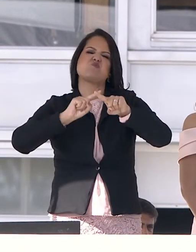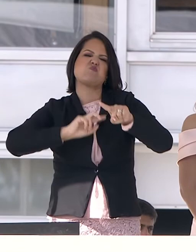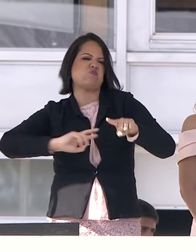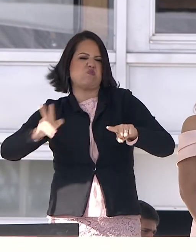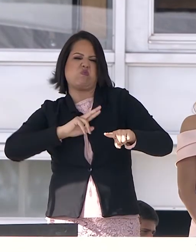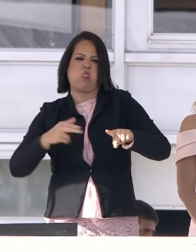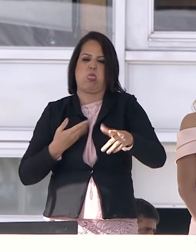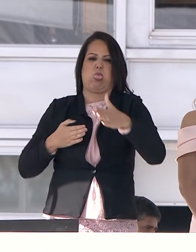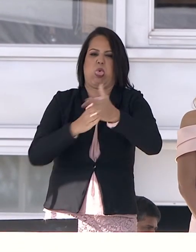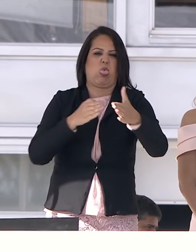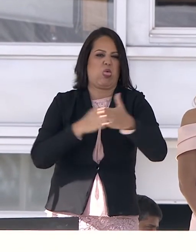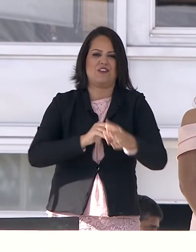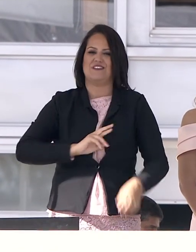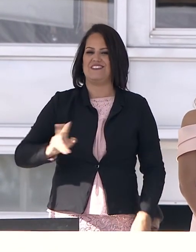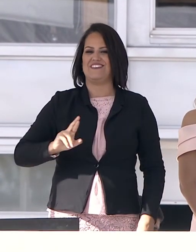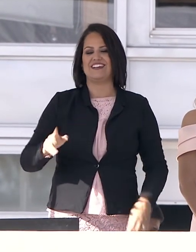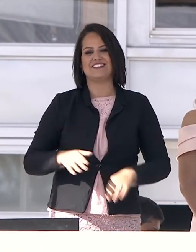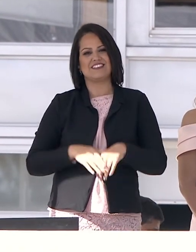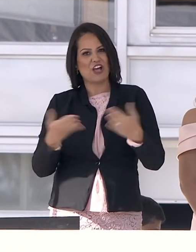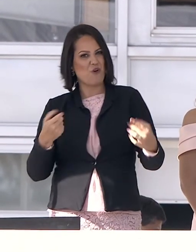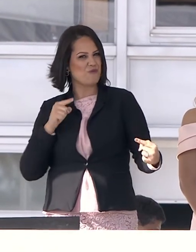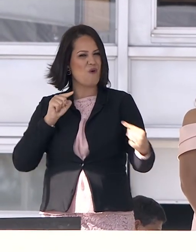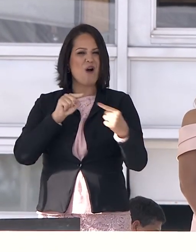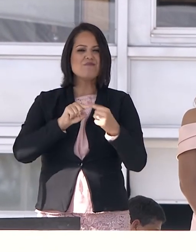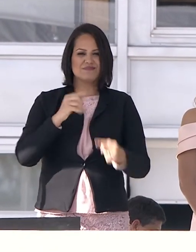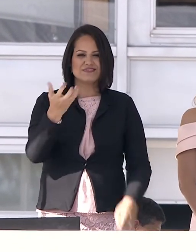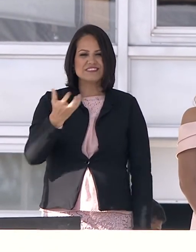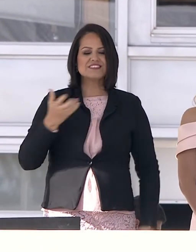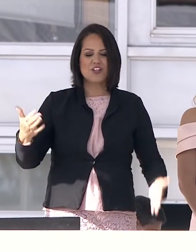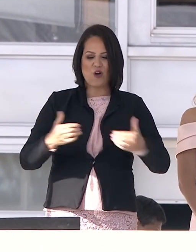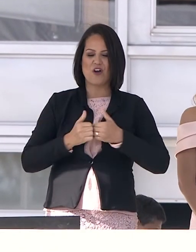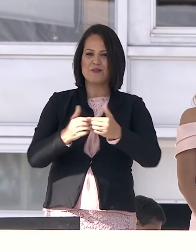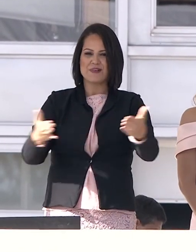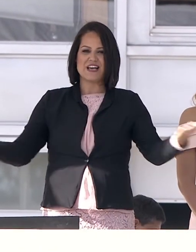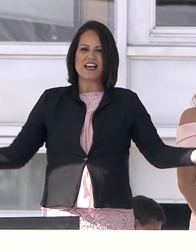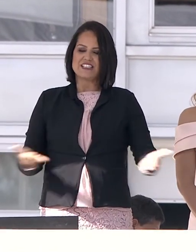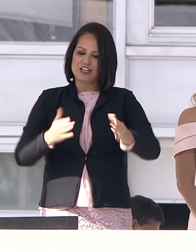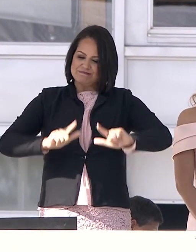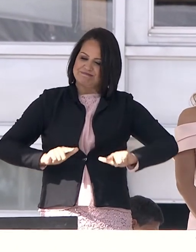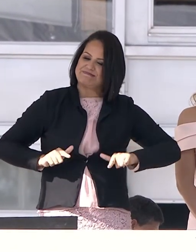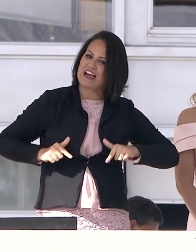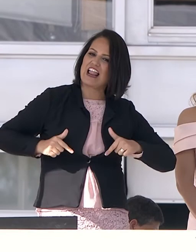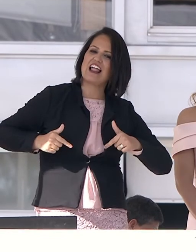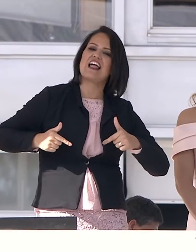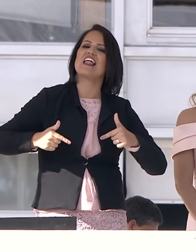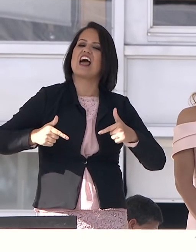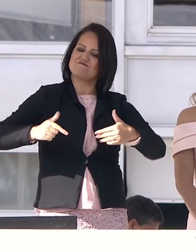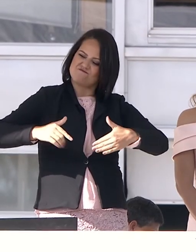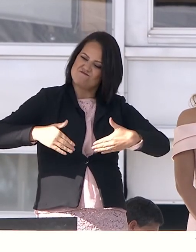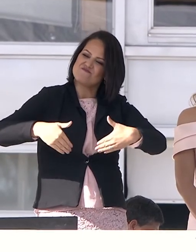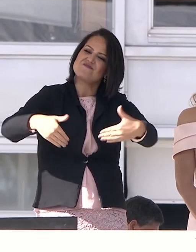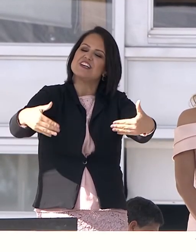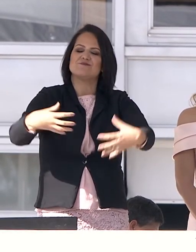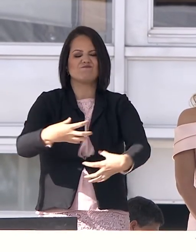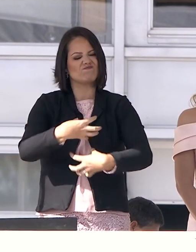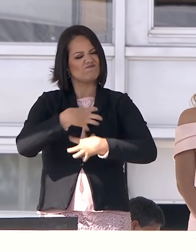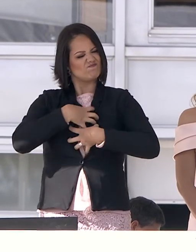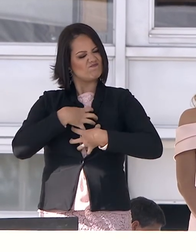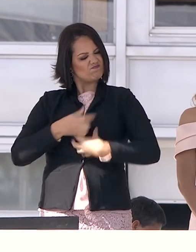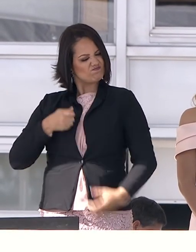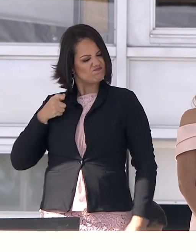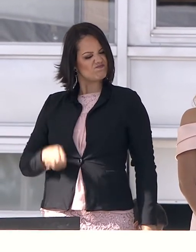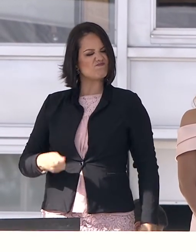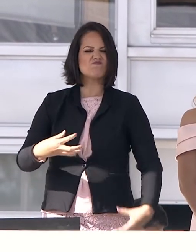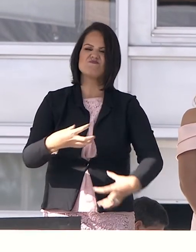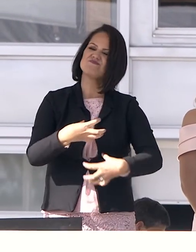barreiras. Com este propósito, iniciamos nossa caminhada, com esse espírito e determinação